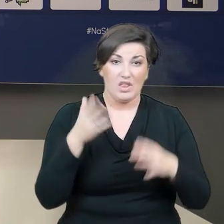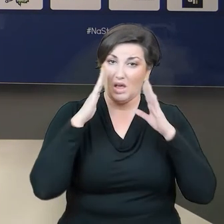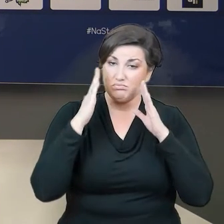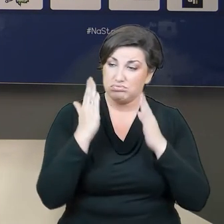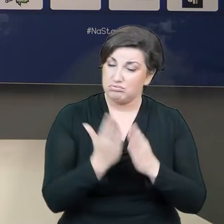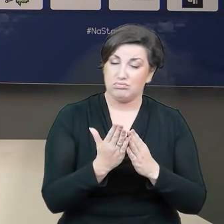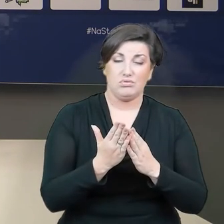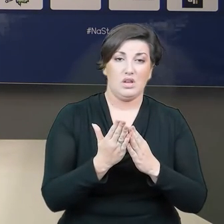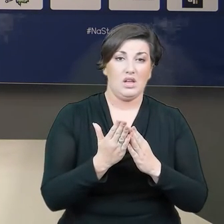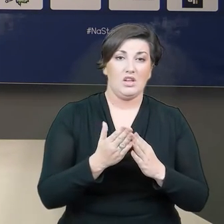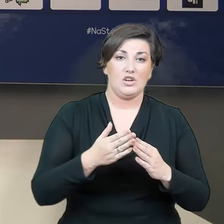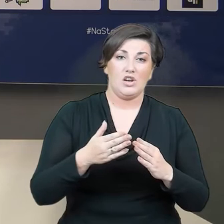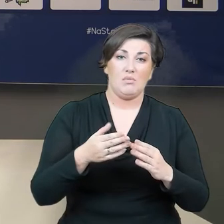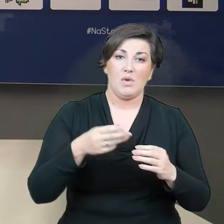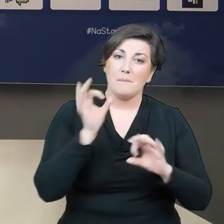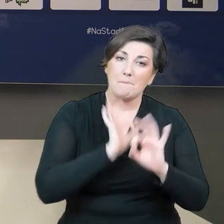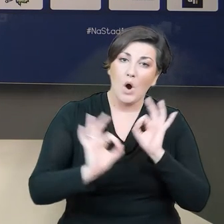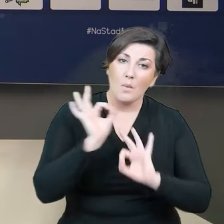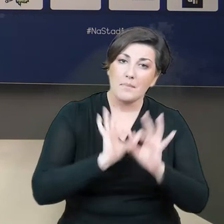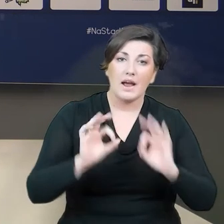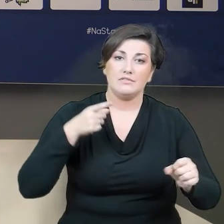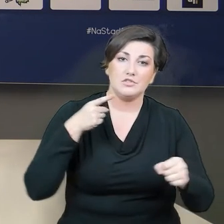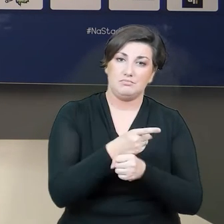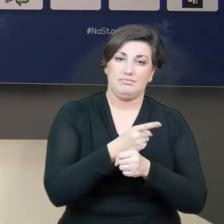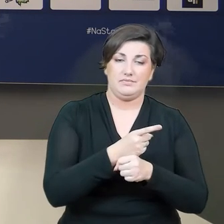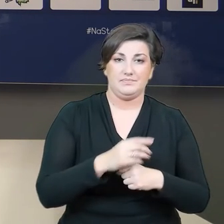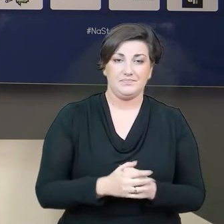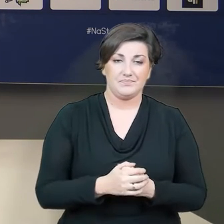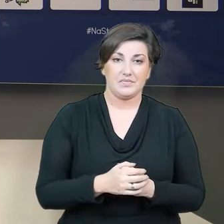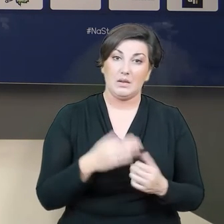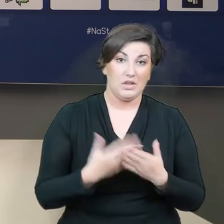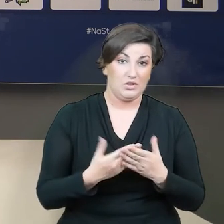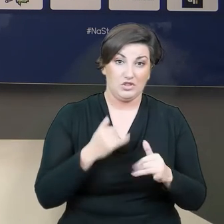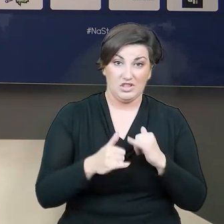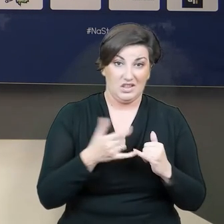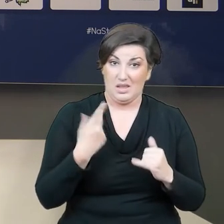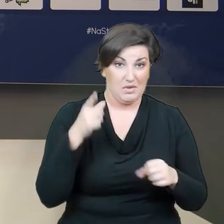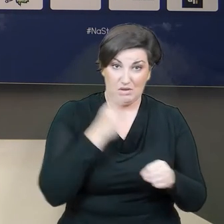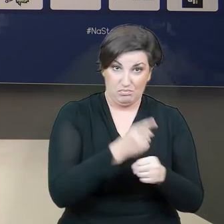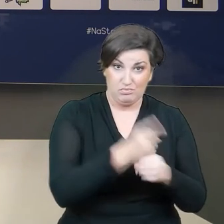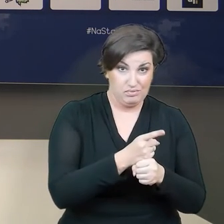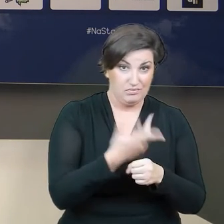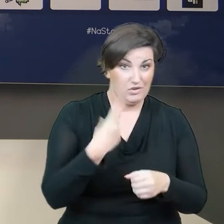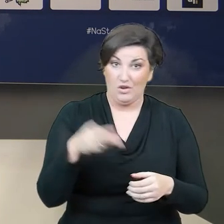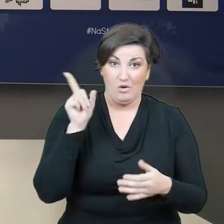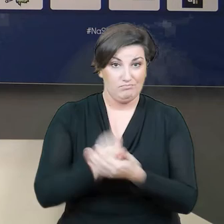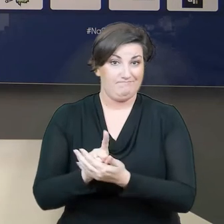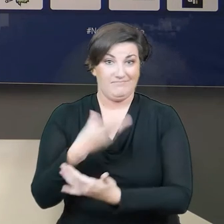skuteczność zdecydowanie się poprawiła. Bo jeżeli nie będziemy strzelać bramek, to nie będziemy wygrywać meczów. Dziękuję.